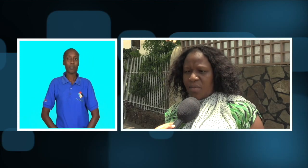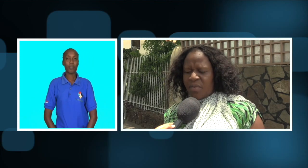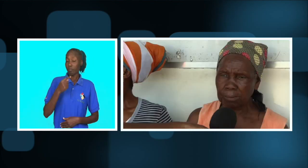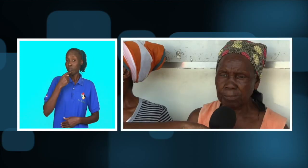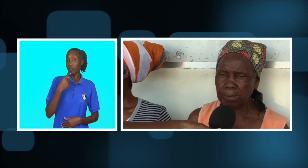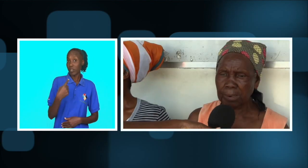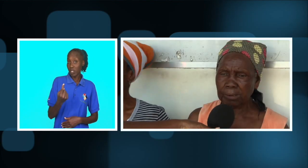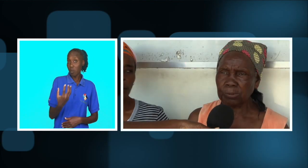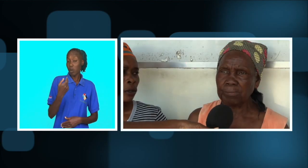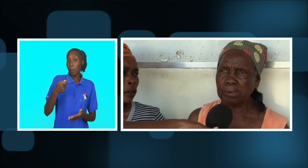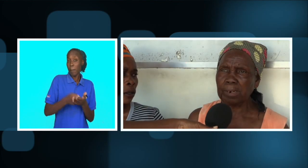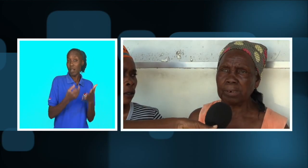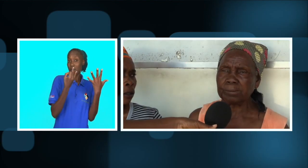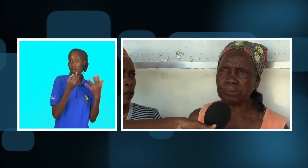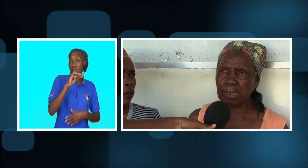pagam.